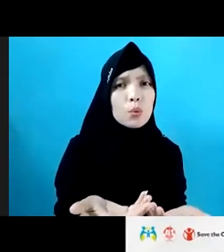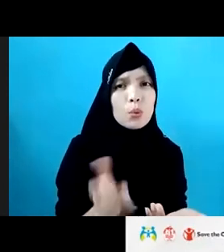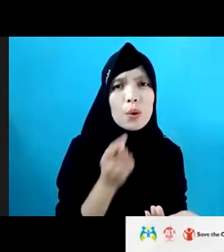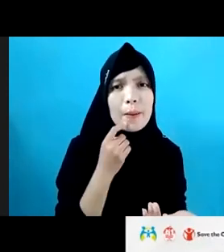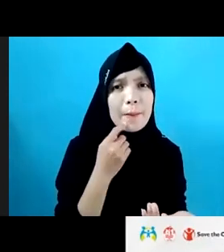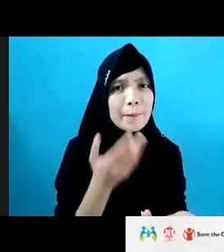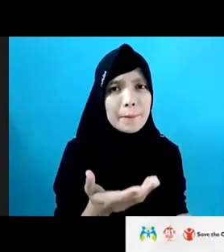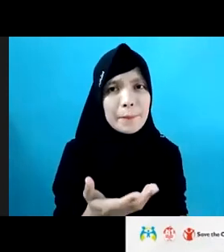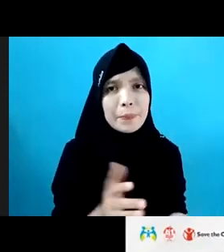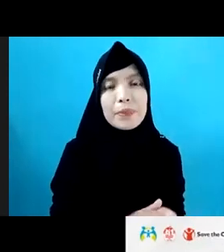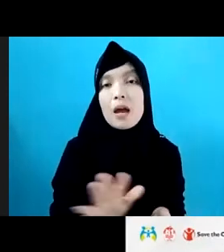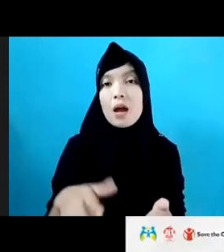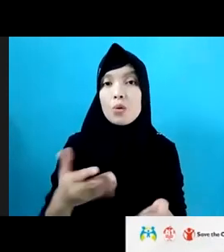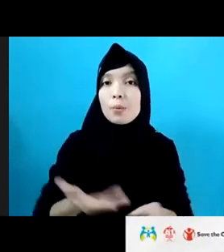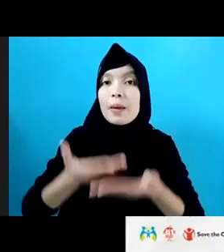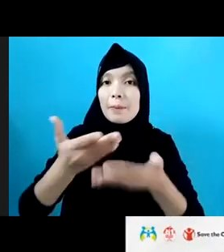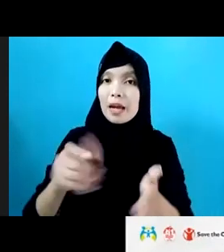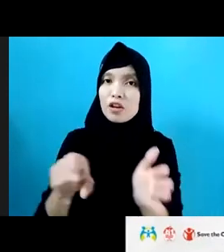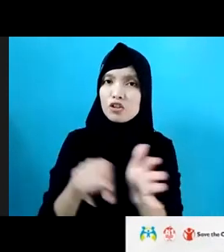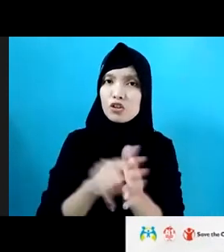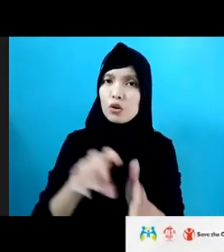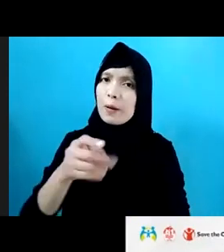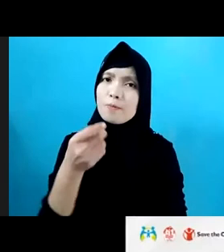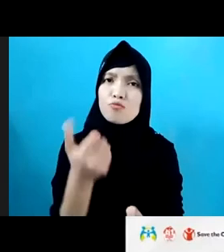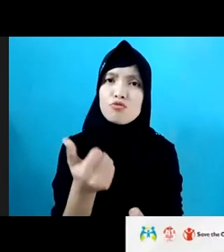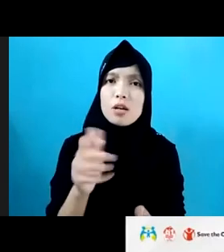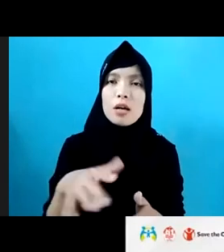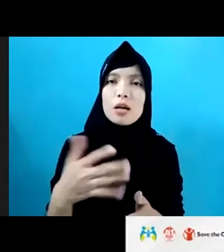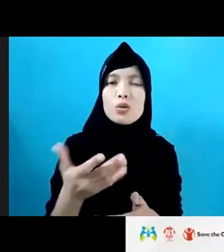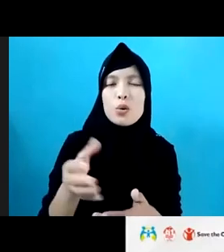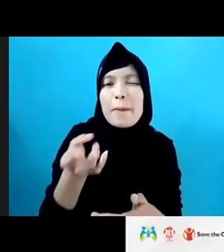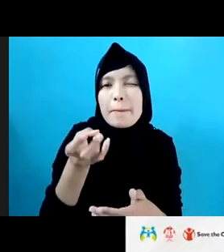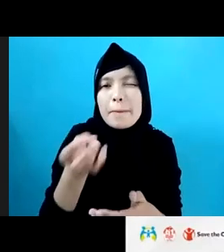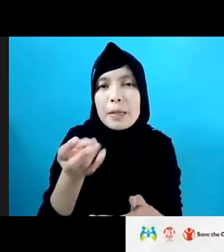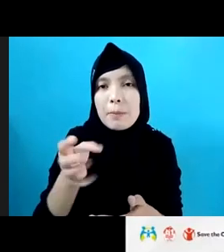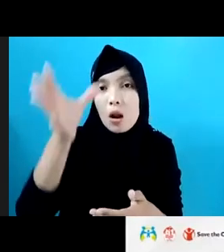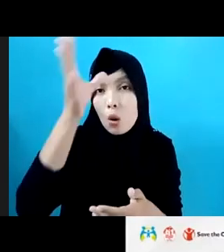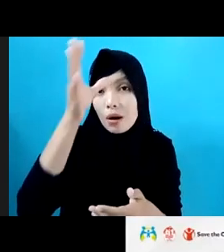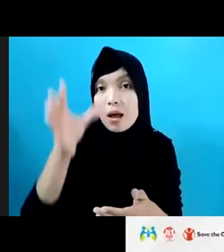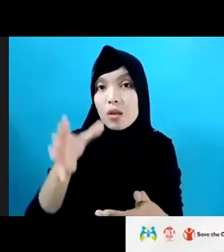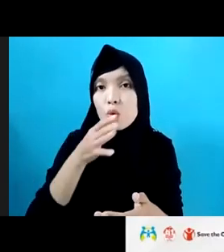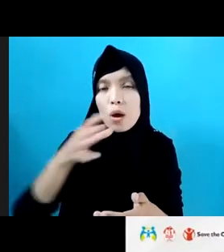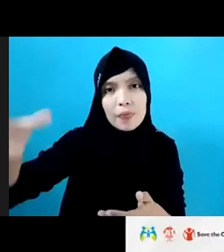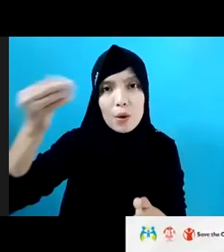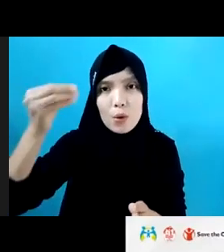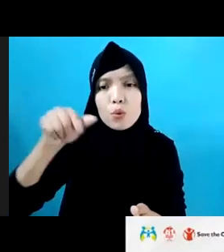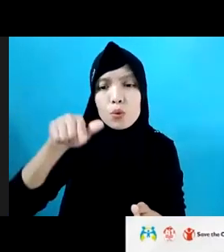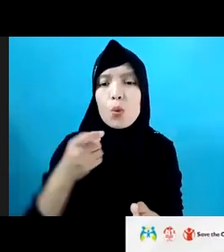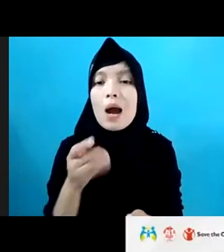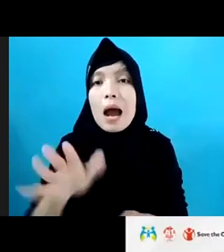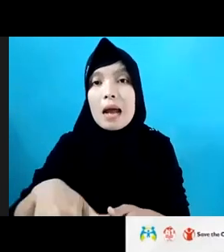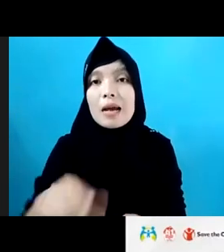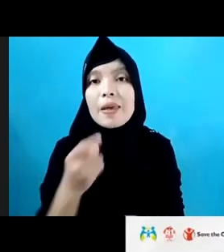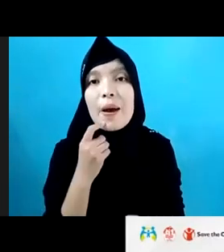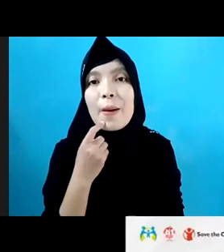ke mereka dengan contoh yang paling mudah, minimal orang tuanya tahu apa yang dilakukan anaknya, atau tetangganya ketika misalnya